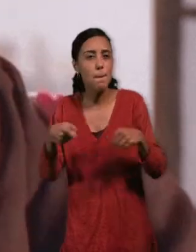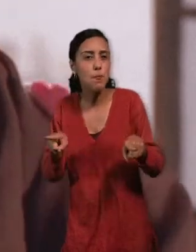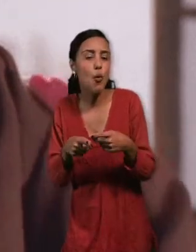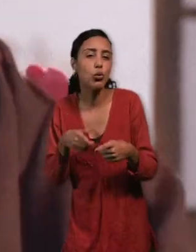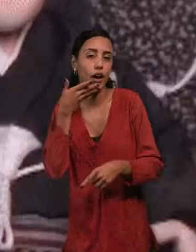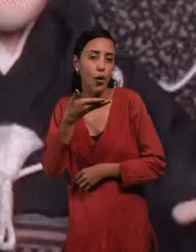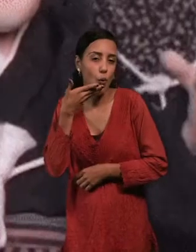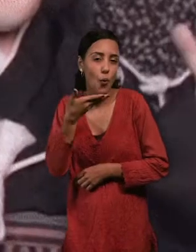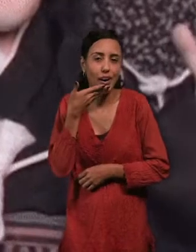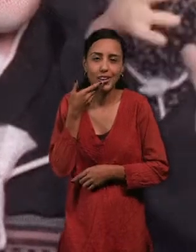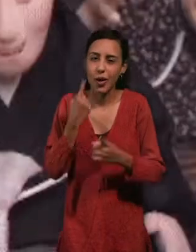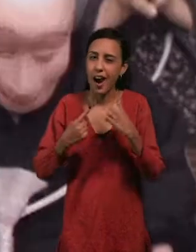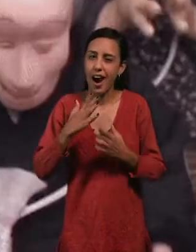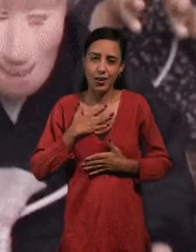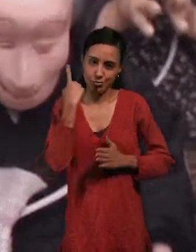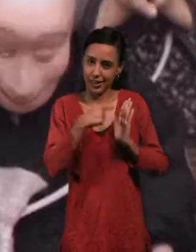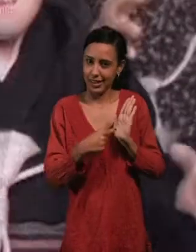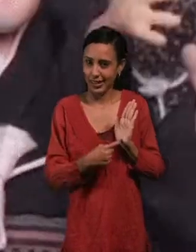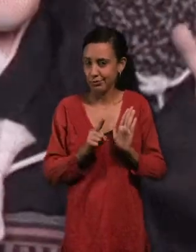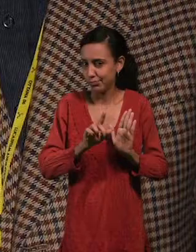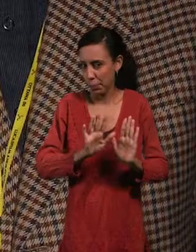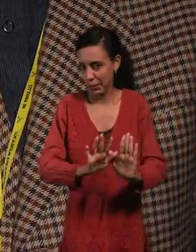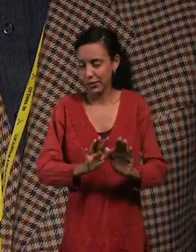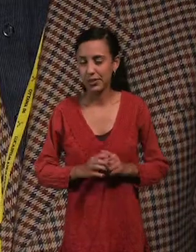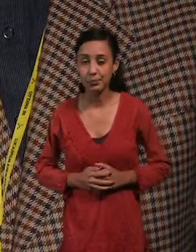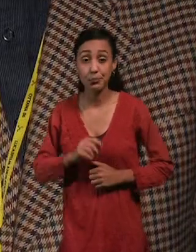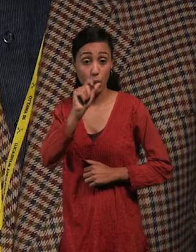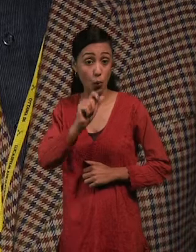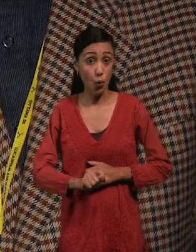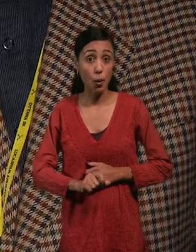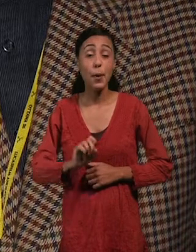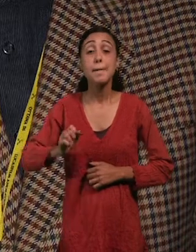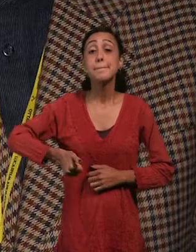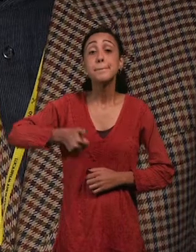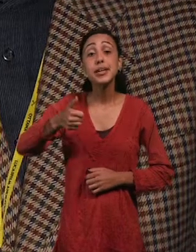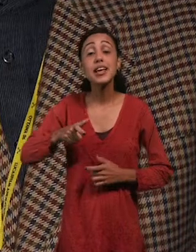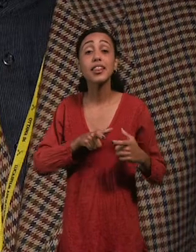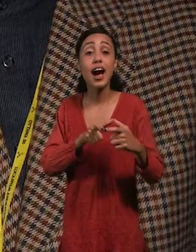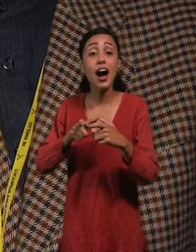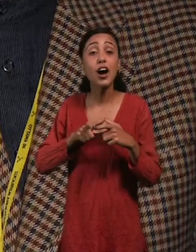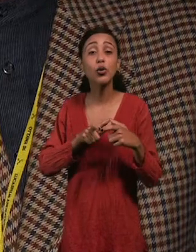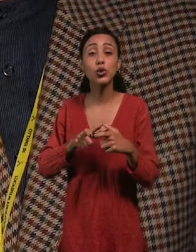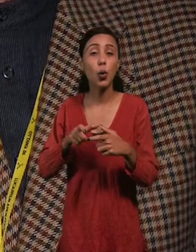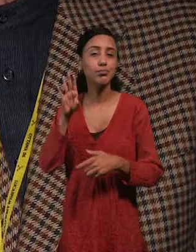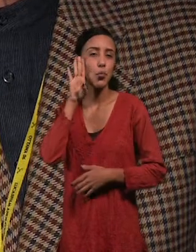le dan un toque muy personal a su obra. Kawamoto fue presidente de la Asociación de Animación de Japón